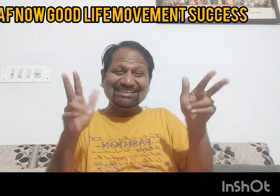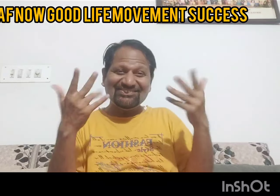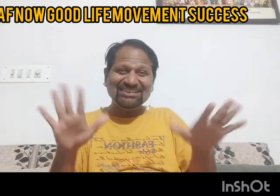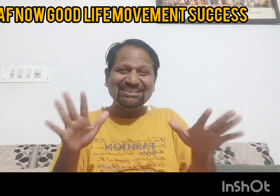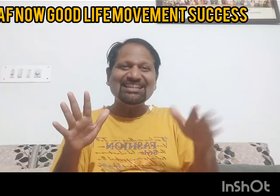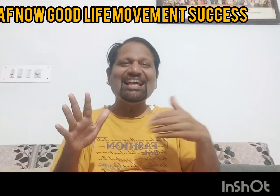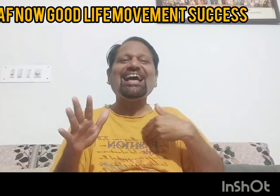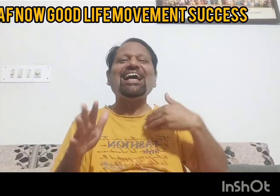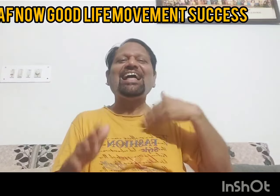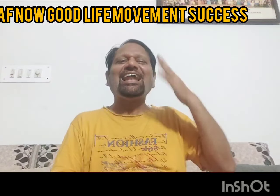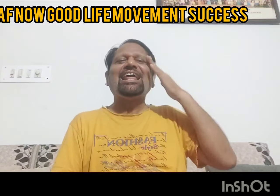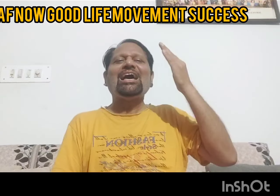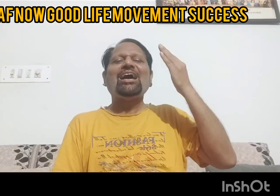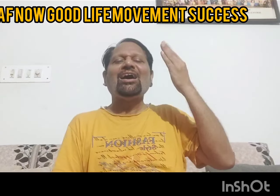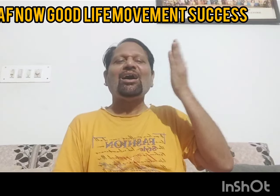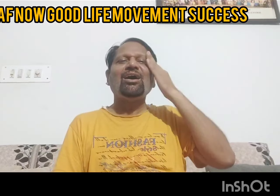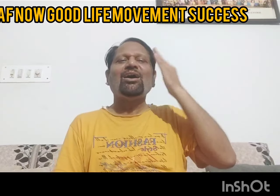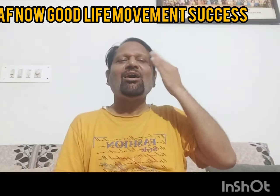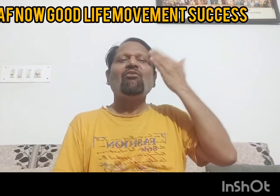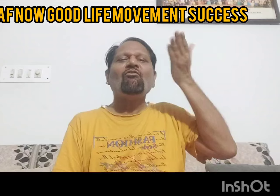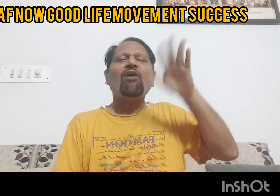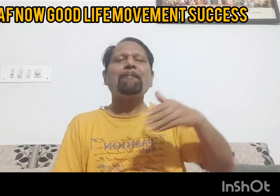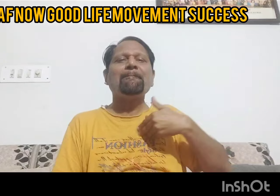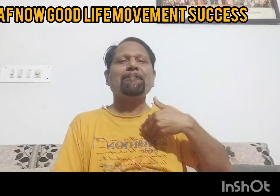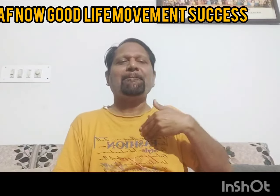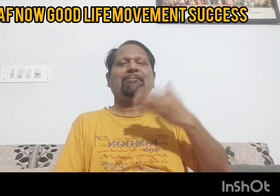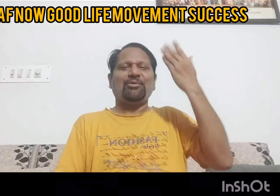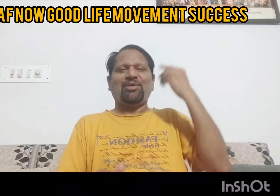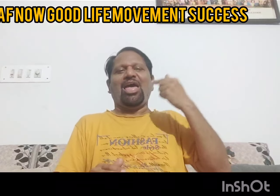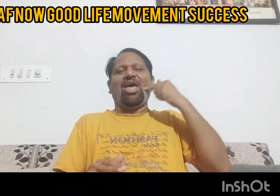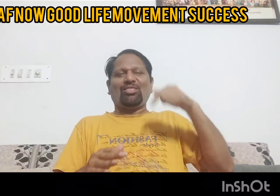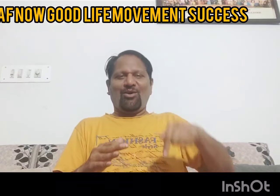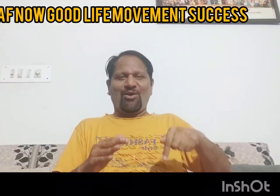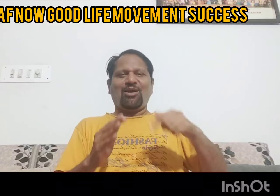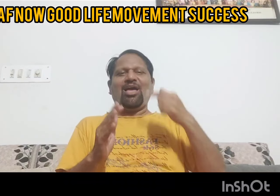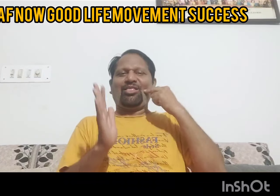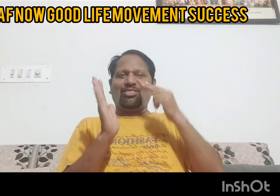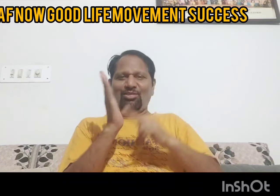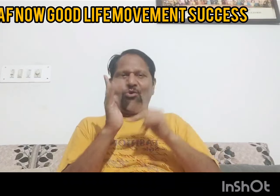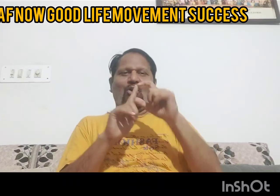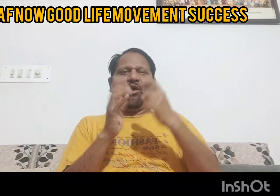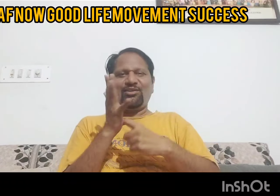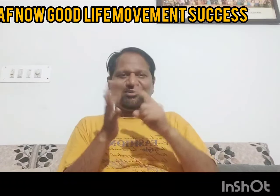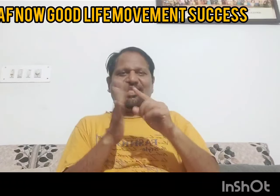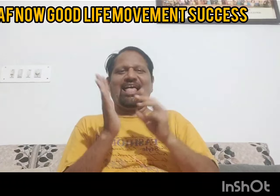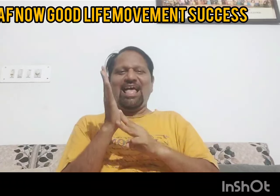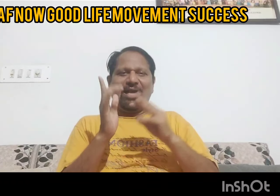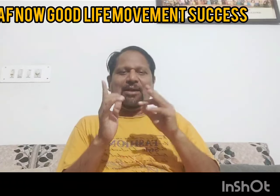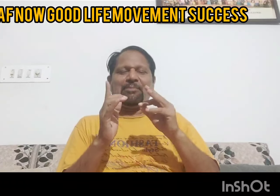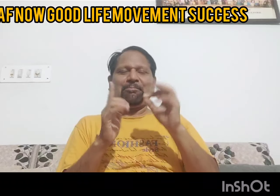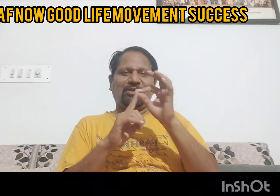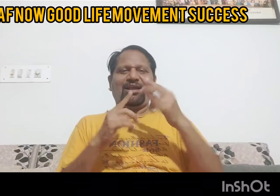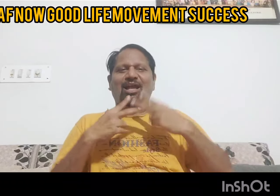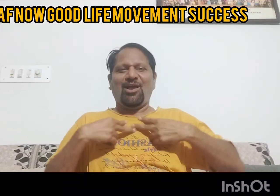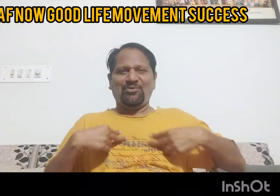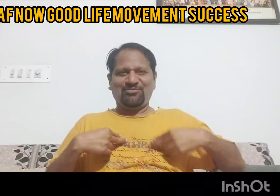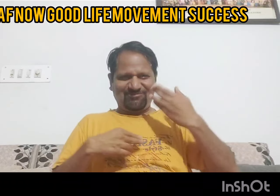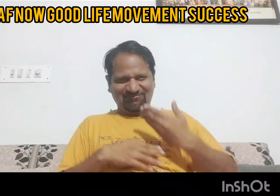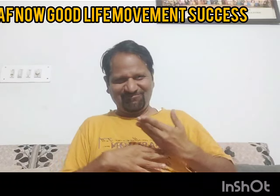कॉल करके दिव्यांग जन के रहे है सर ये तो बिलकुल सही बात आपने कही थी और मुझे इसलिए मुझे मालूम है कि मैं वकालत करता